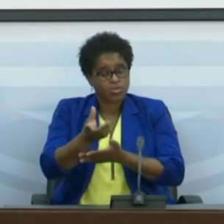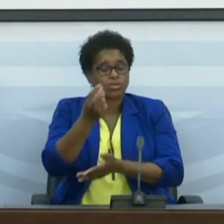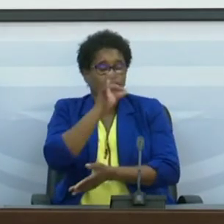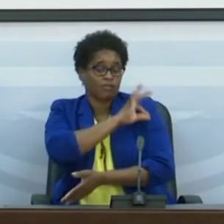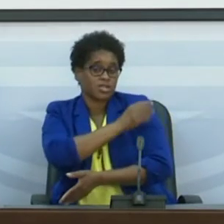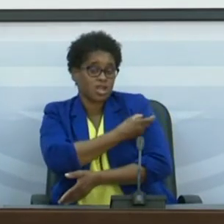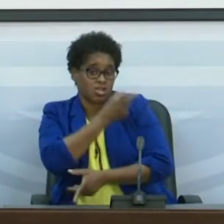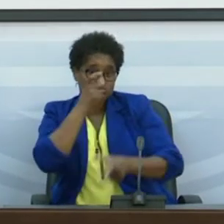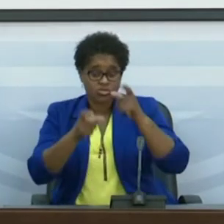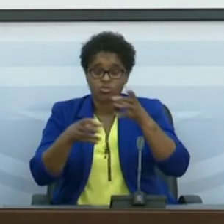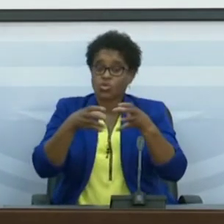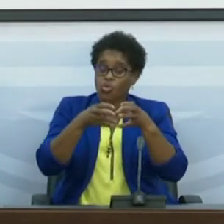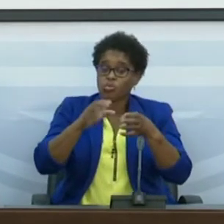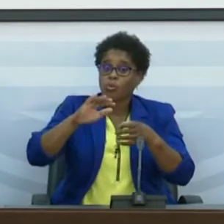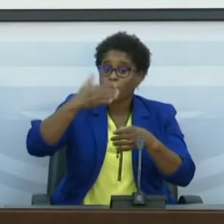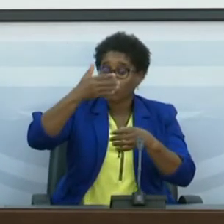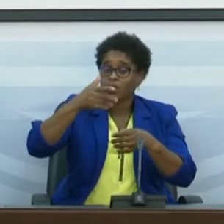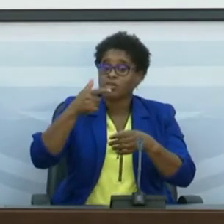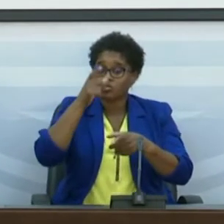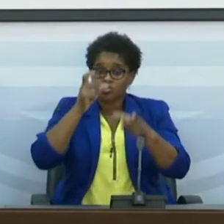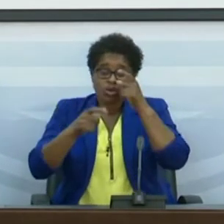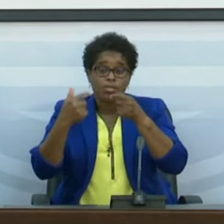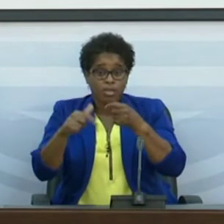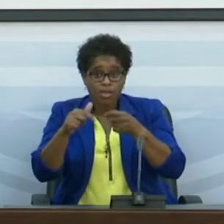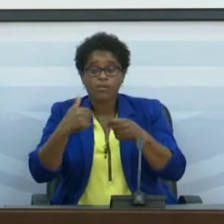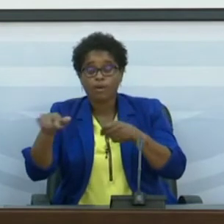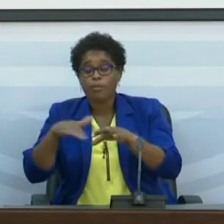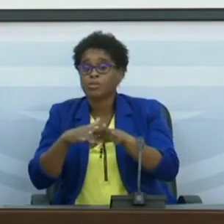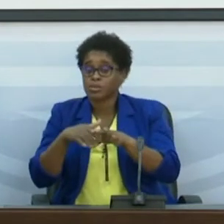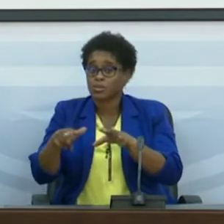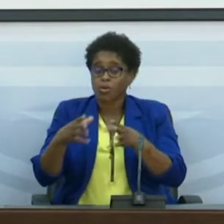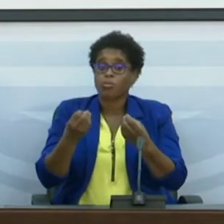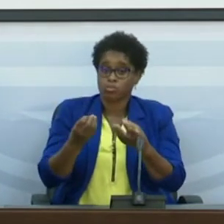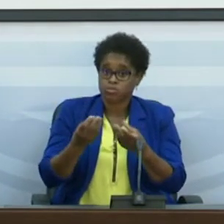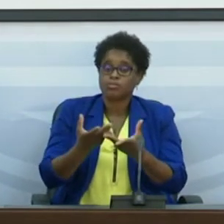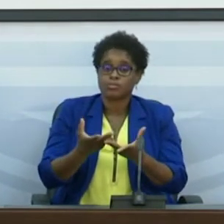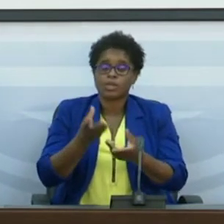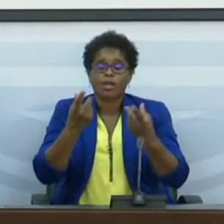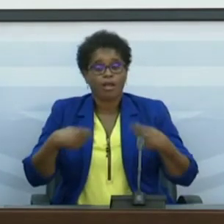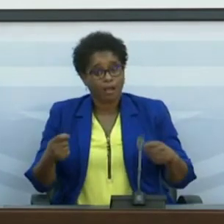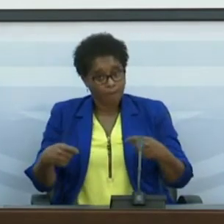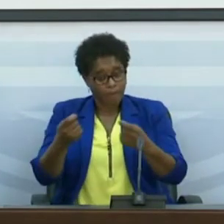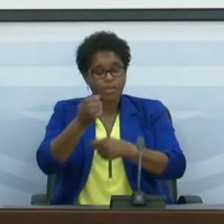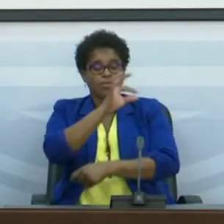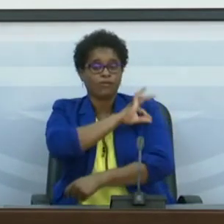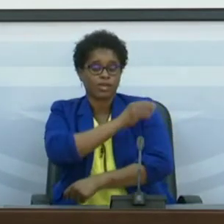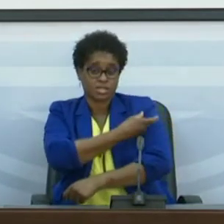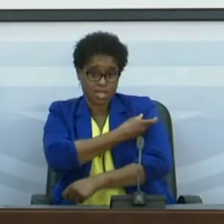grupos prioritários, as pessoas devem aderir ao máximo à campanha de vacinação.